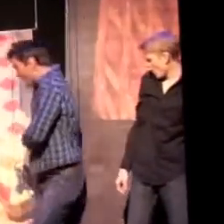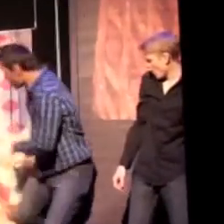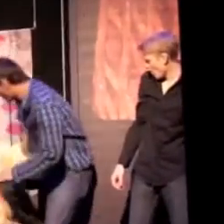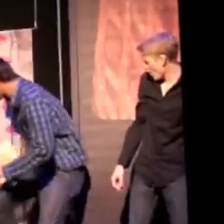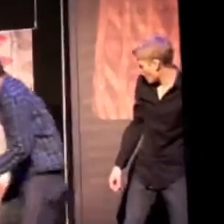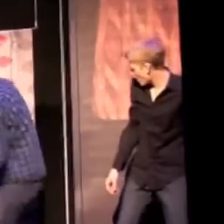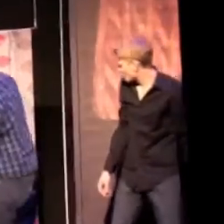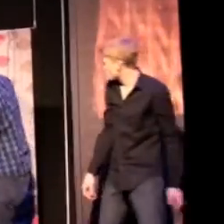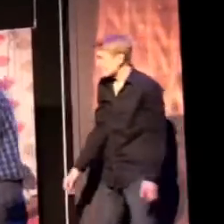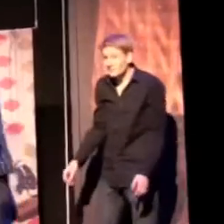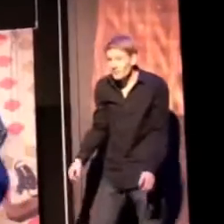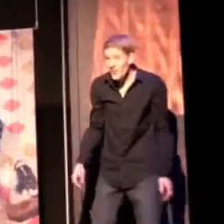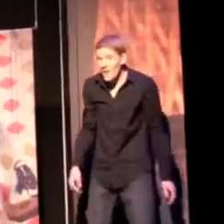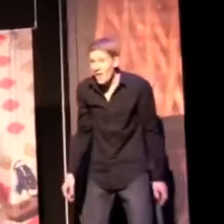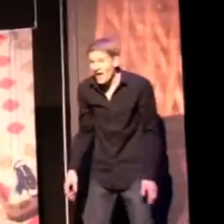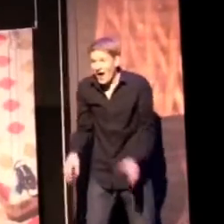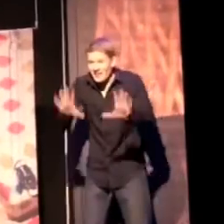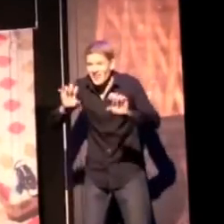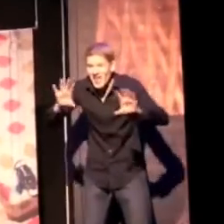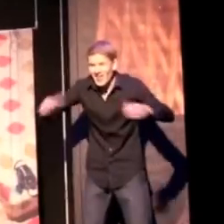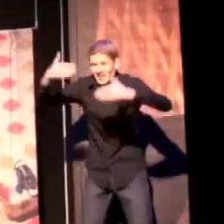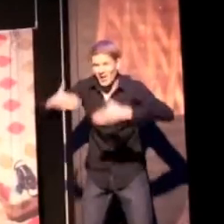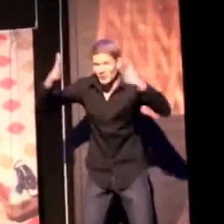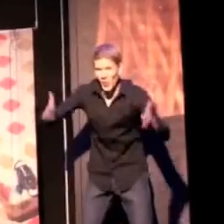Ho, ho, stapels, cadeautjes.